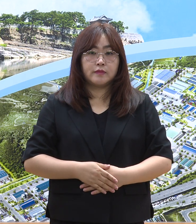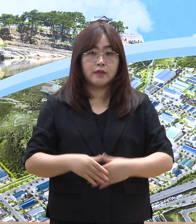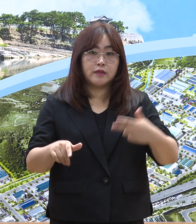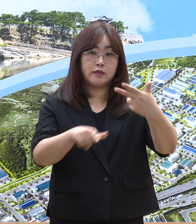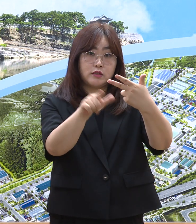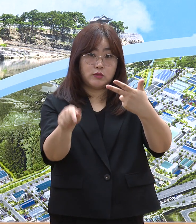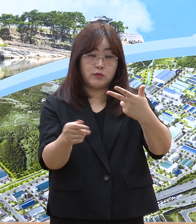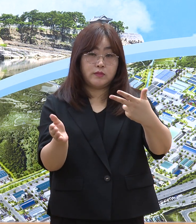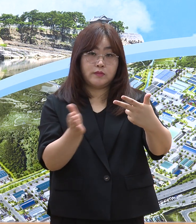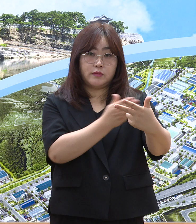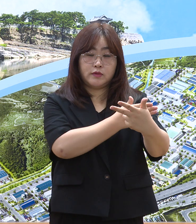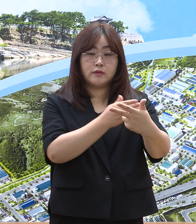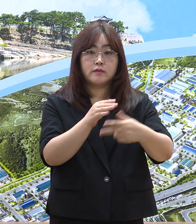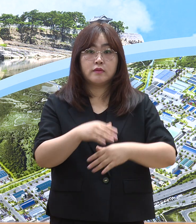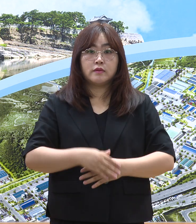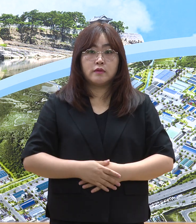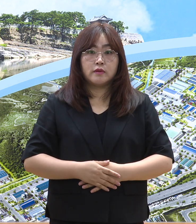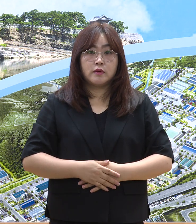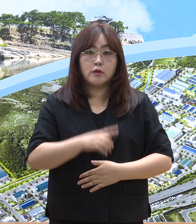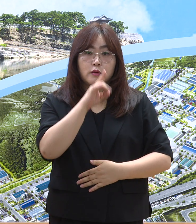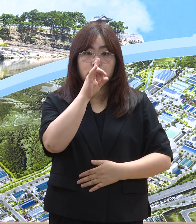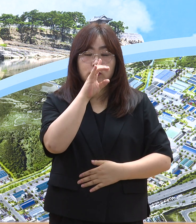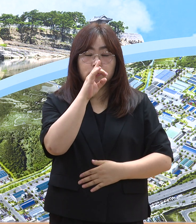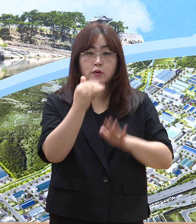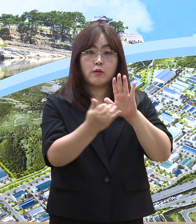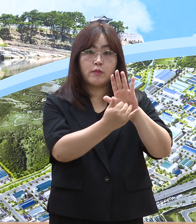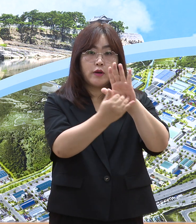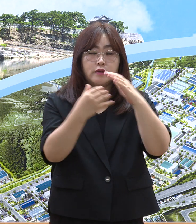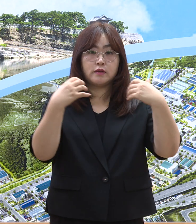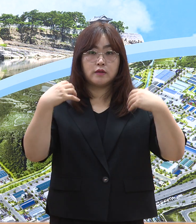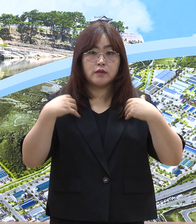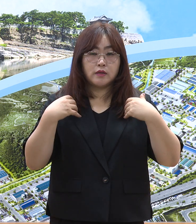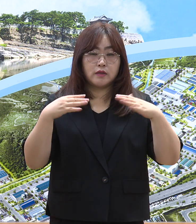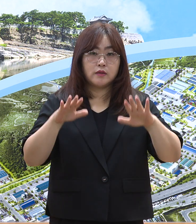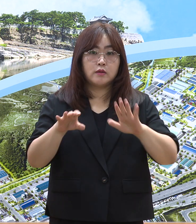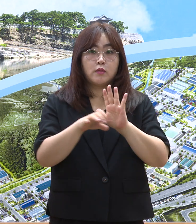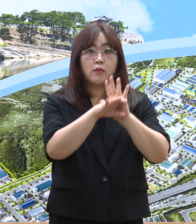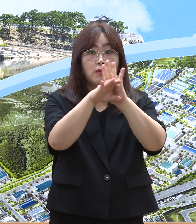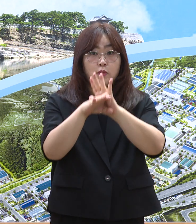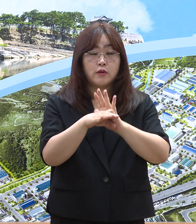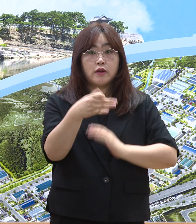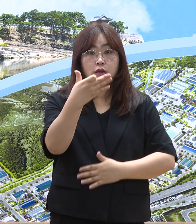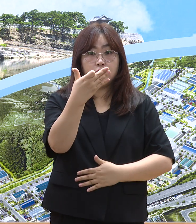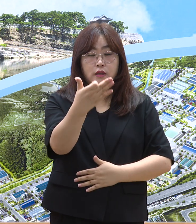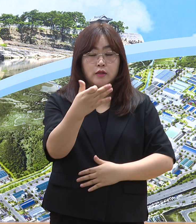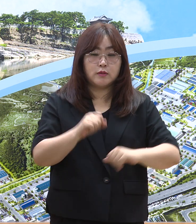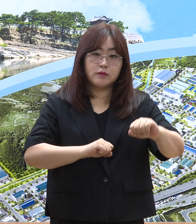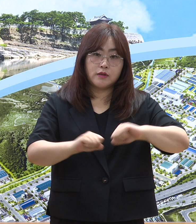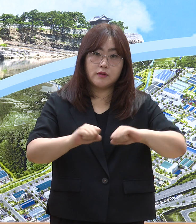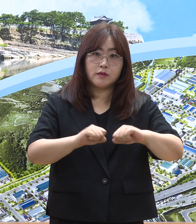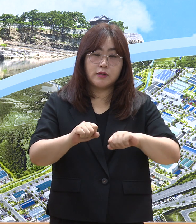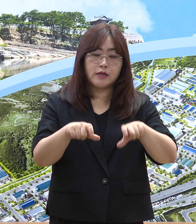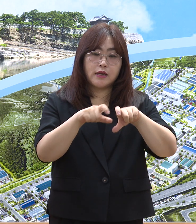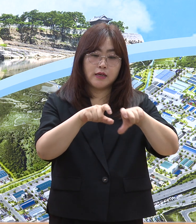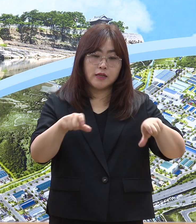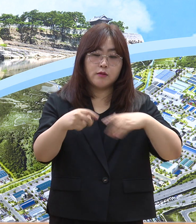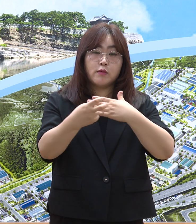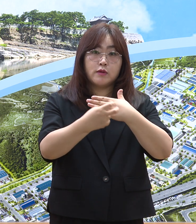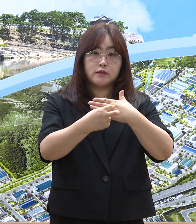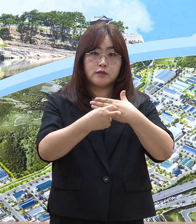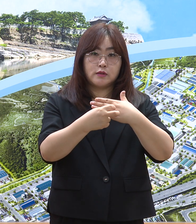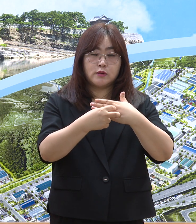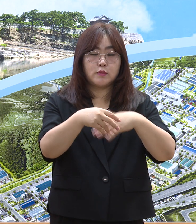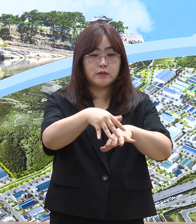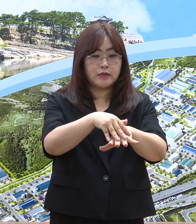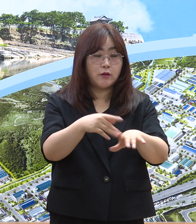7월부터 중앙방역당국은 현행 코로나19 대응 체계를 일반 진료체계 중심으로